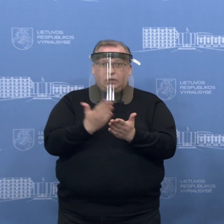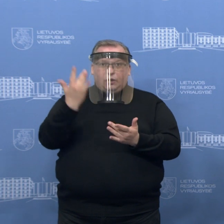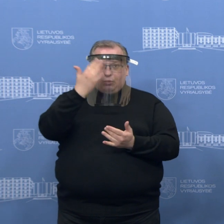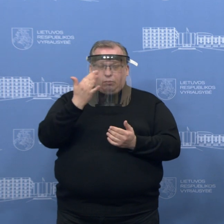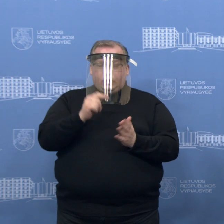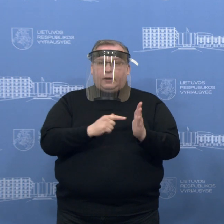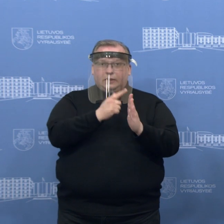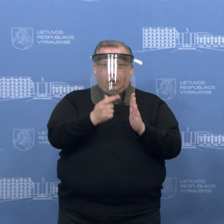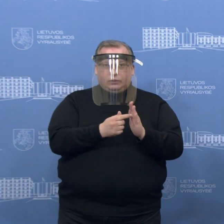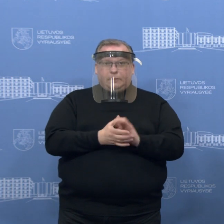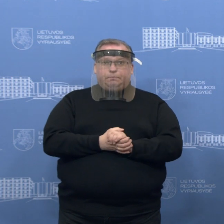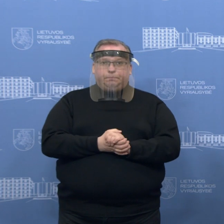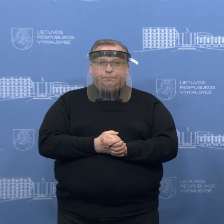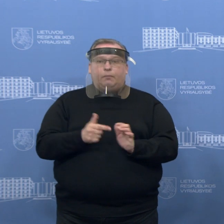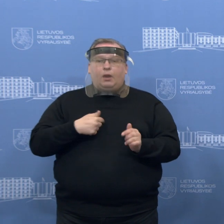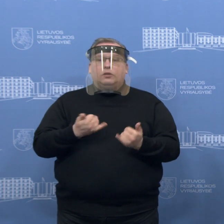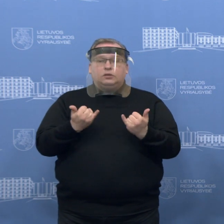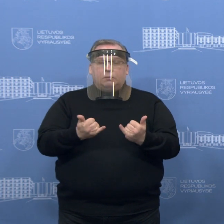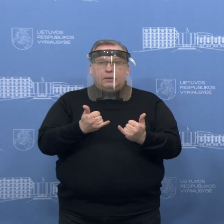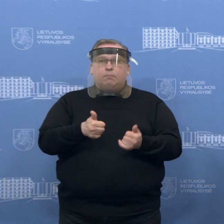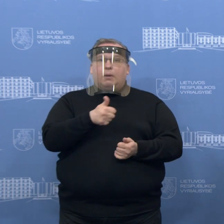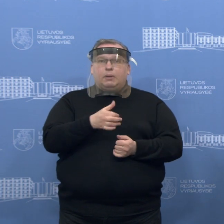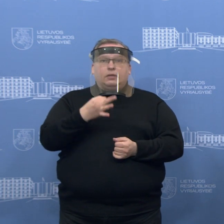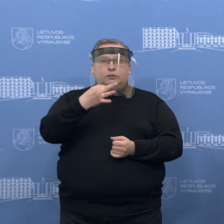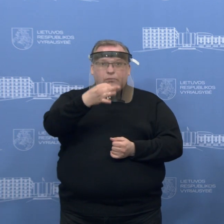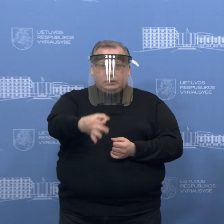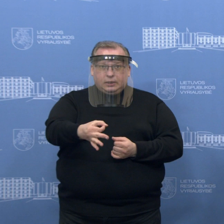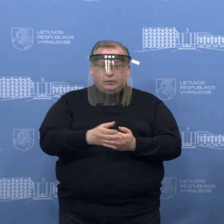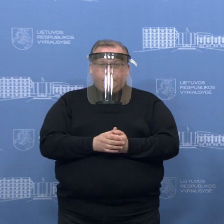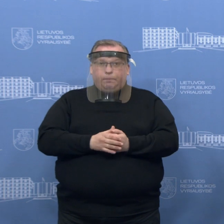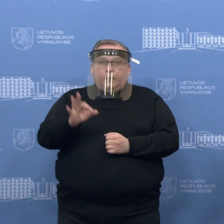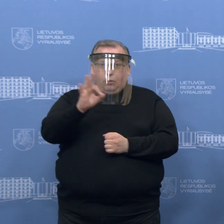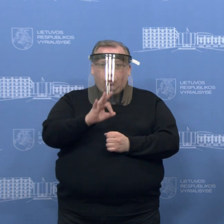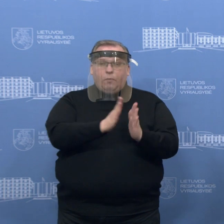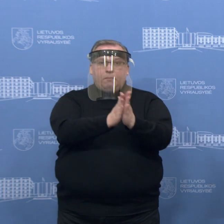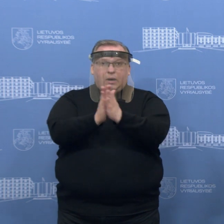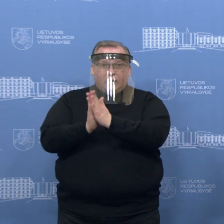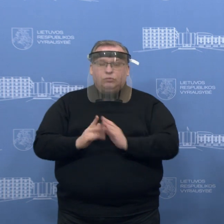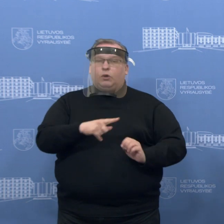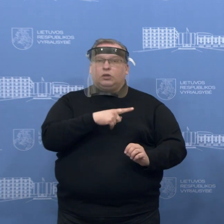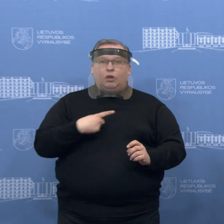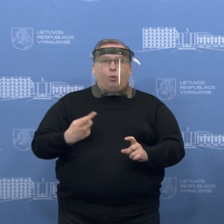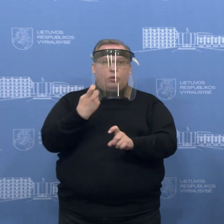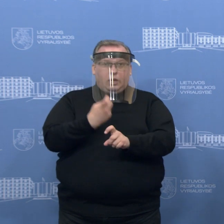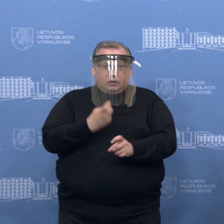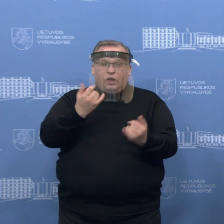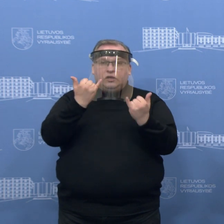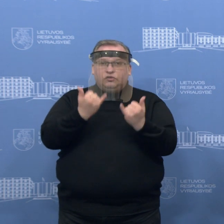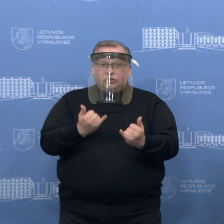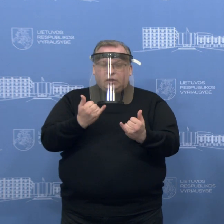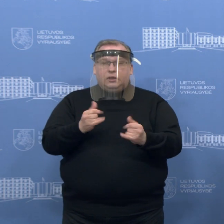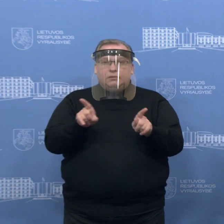Na, keistiklausimai, bet pabandysiu jūs atsakyti. Tai yra pirmiausia dėl kreipimus. Tai jau ne kartą, ne du ir šiandien jau buvo